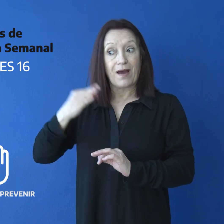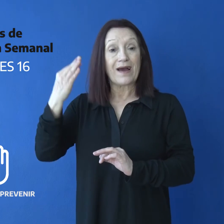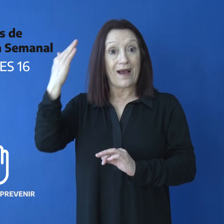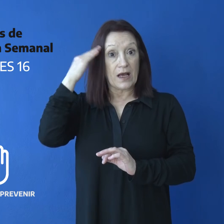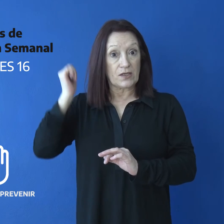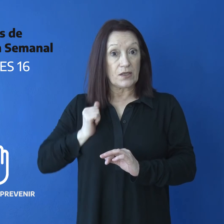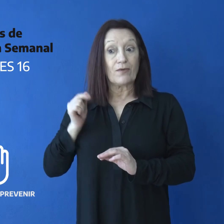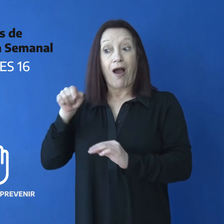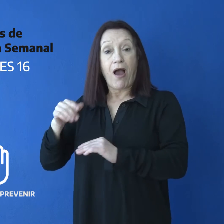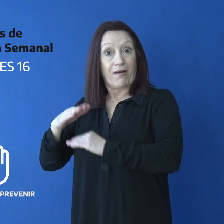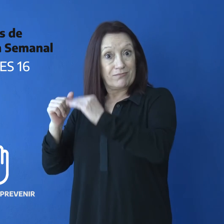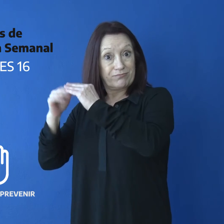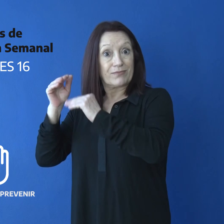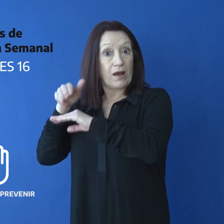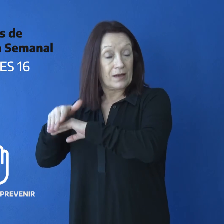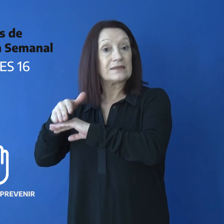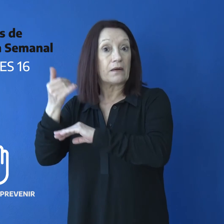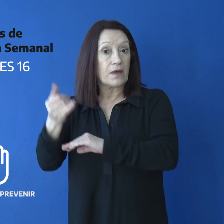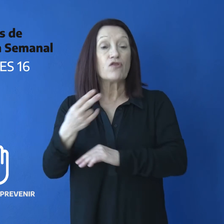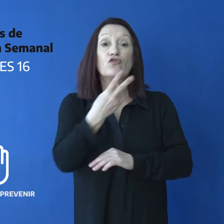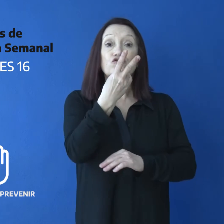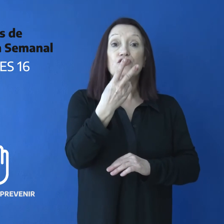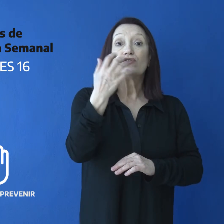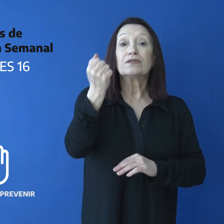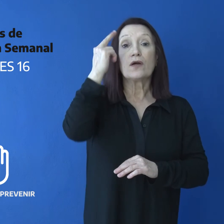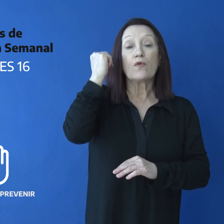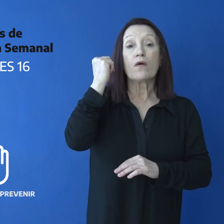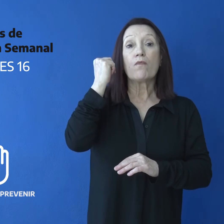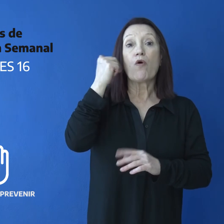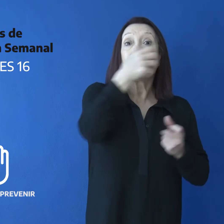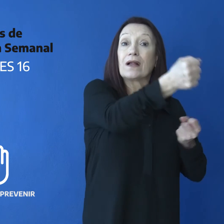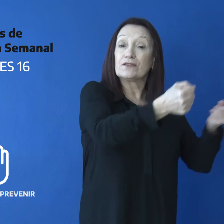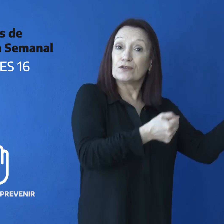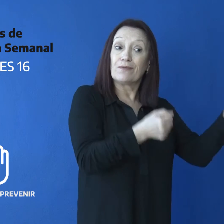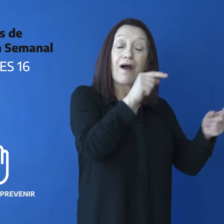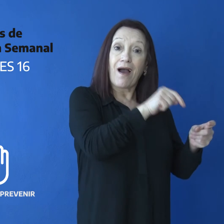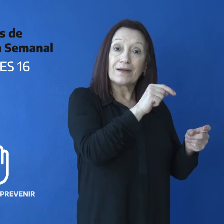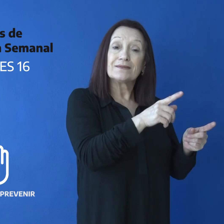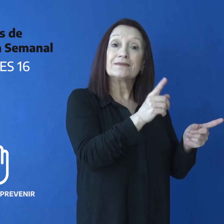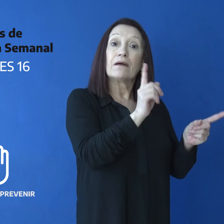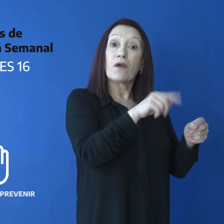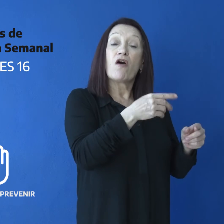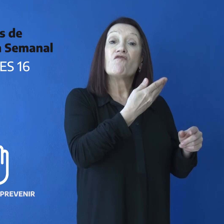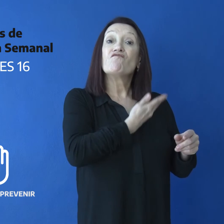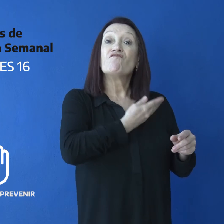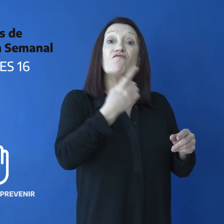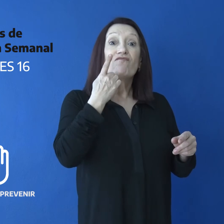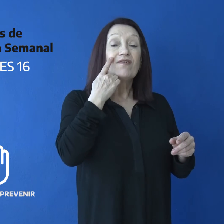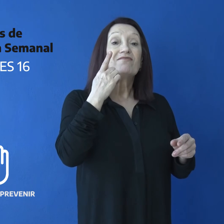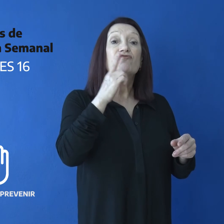incluidos represas. 269 Caleta Olivia, incluidos 1 Fit Roy, 4